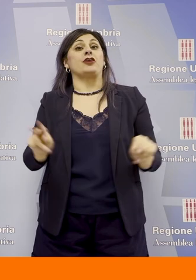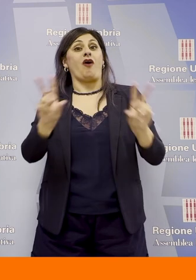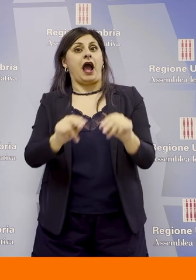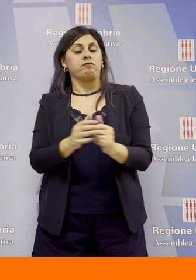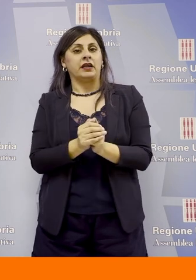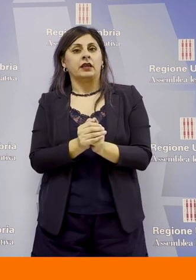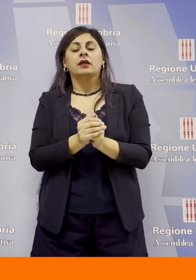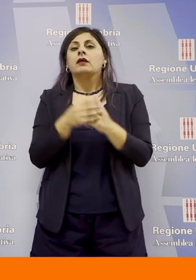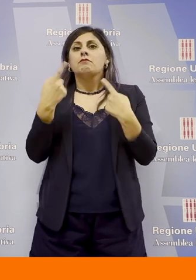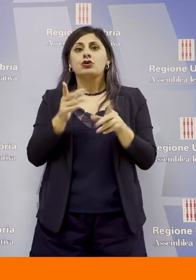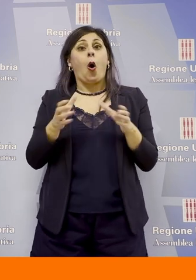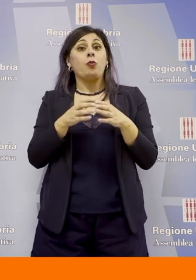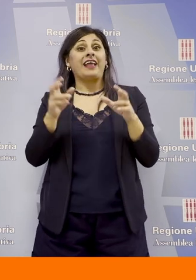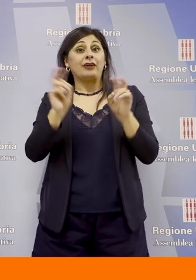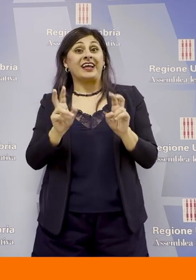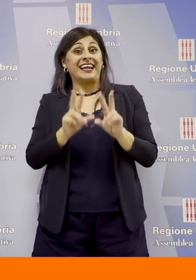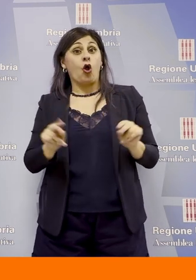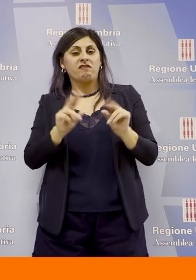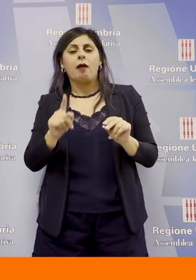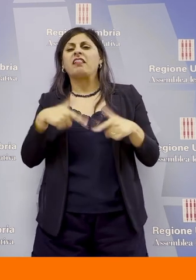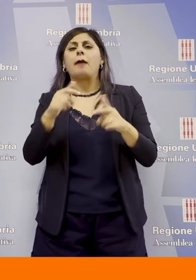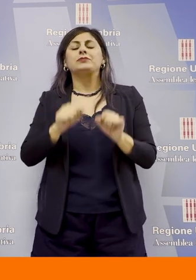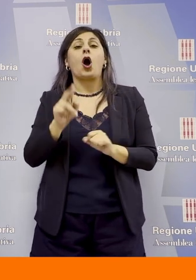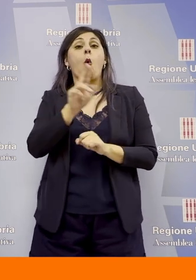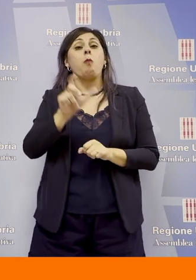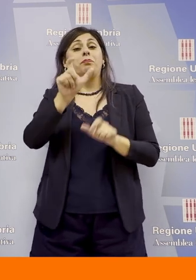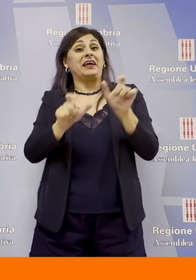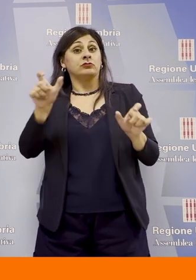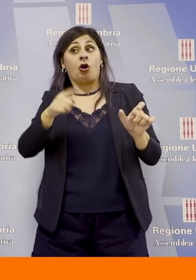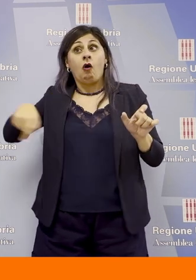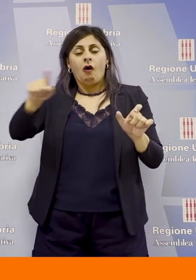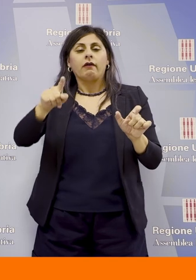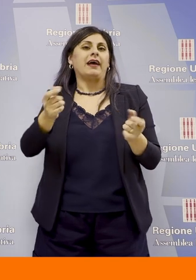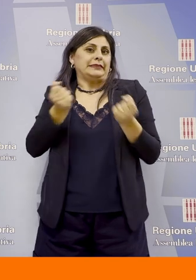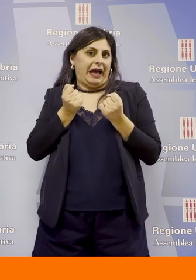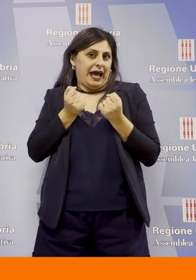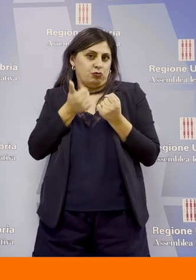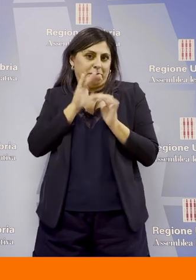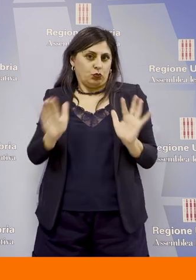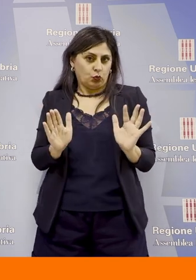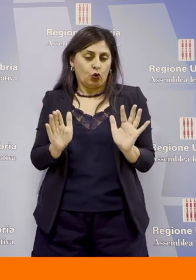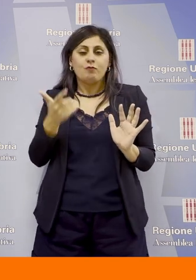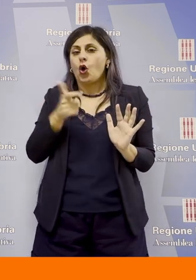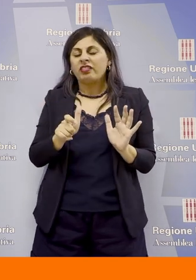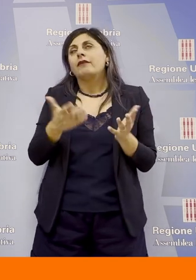Queste comunità energetiche rinnovabili consentiranno agli Umbri di avere innanzitutto un risparmio perché comunque sia le loro